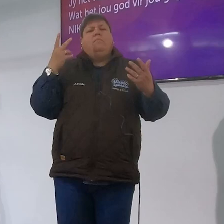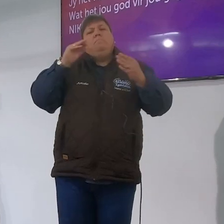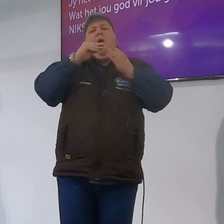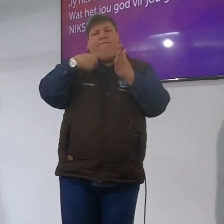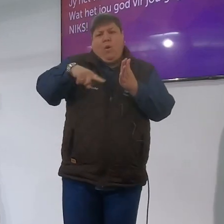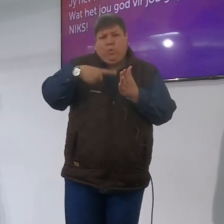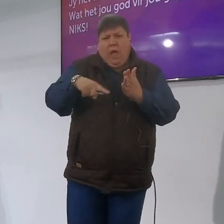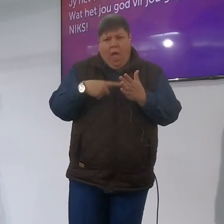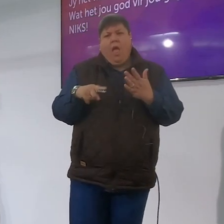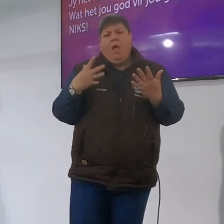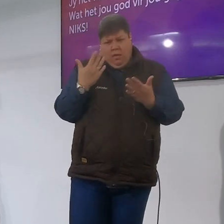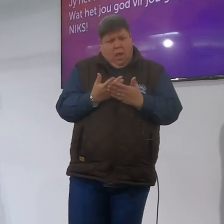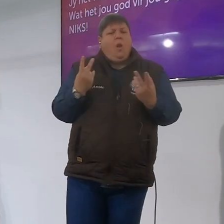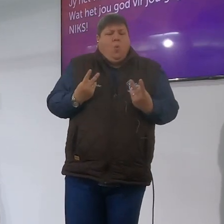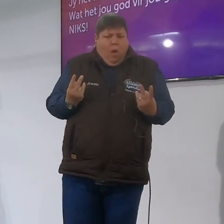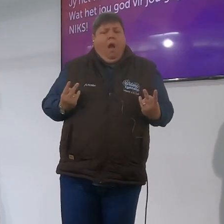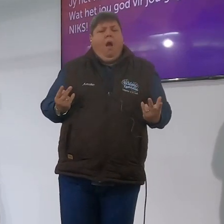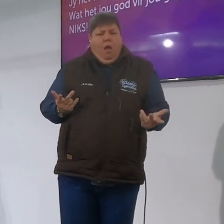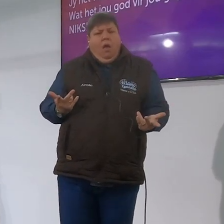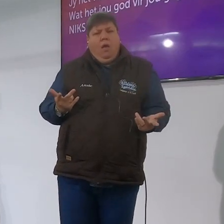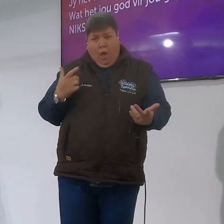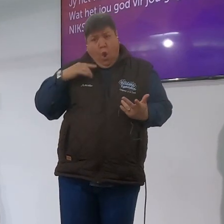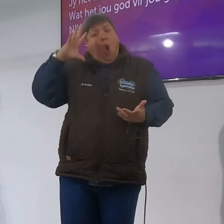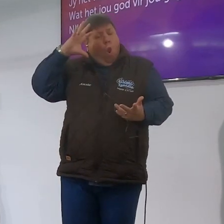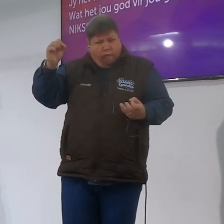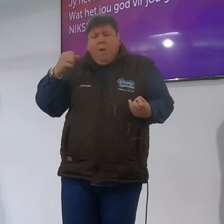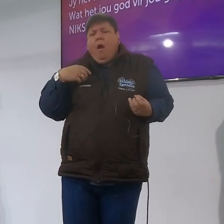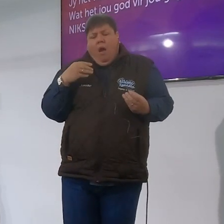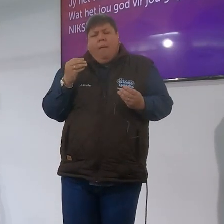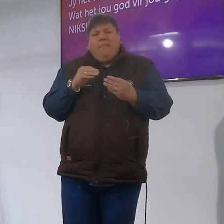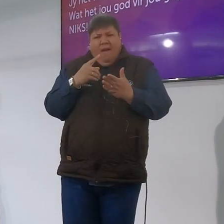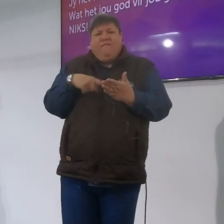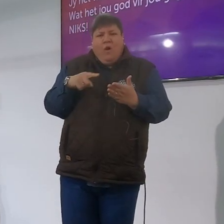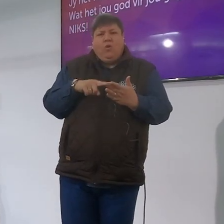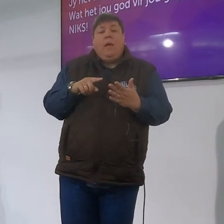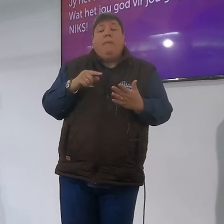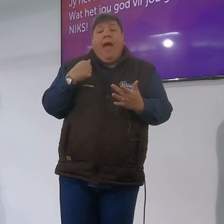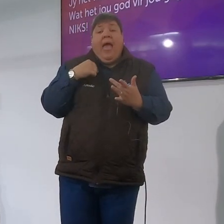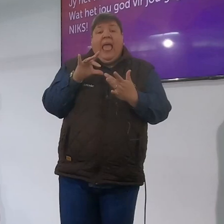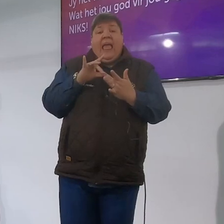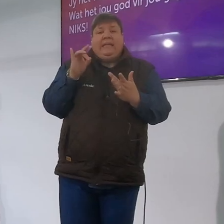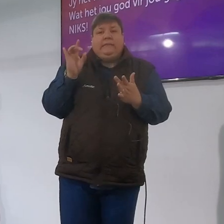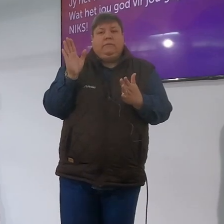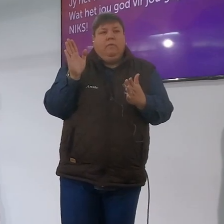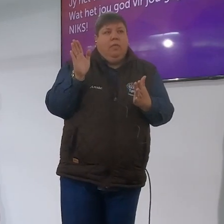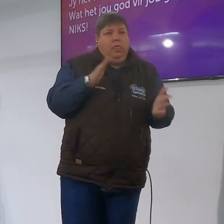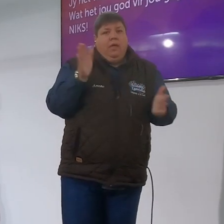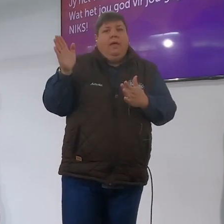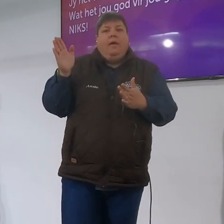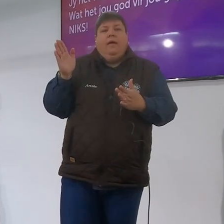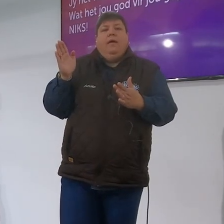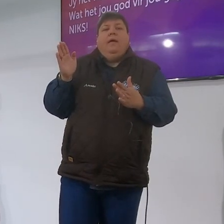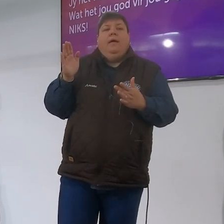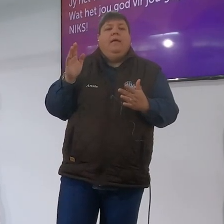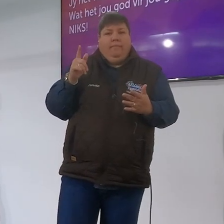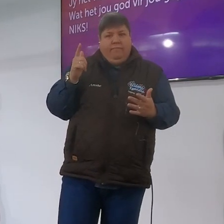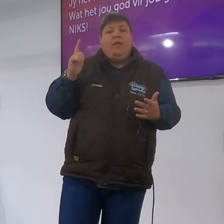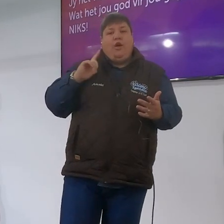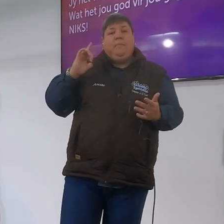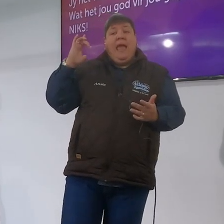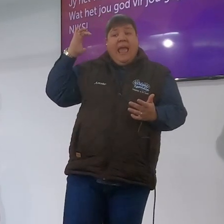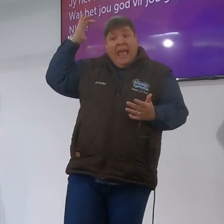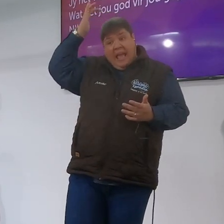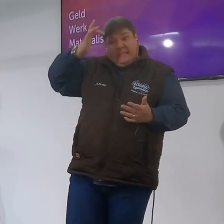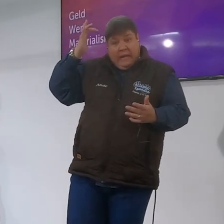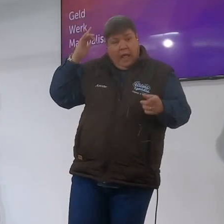God vir hulle gegeet niks nie al is hulle gelovig is omdat hulle kies om anders te lewe en die Israelite het ook baie keer belewe wanne hulle